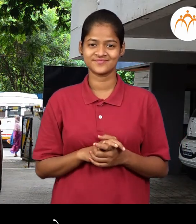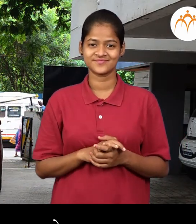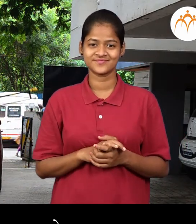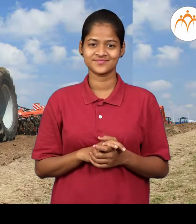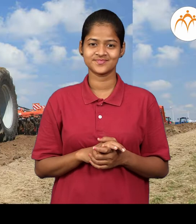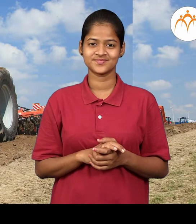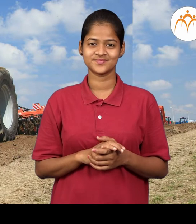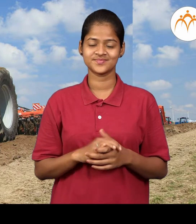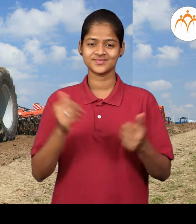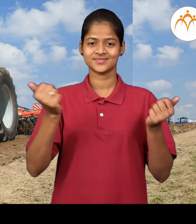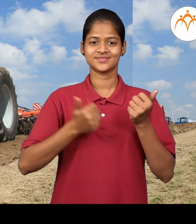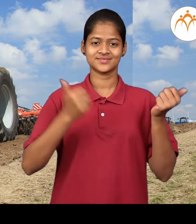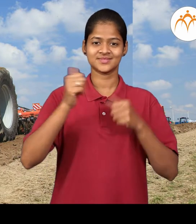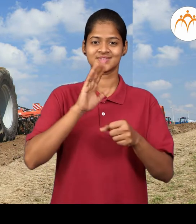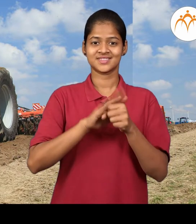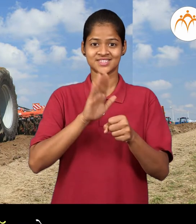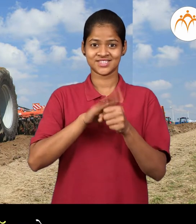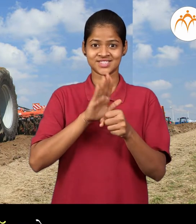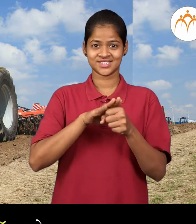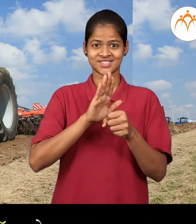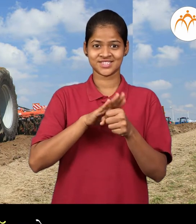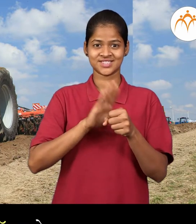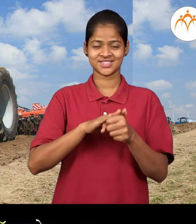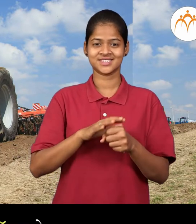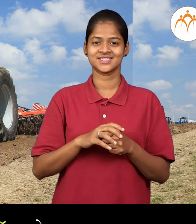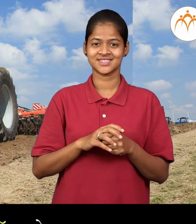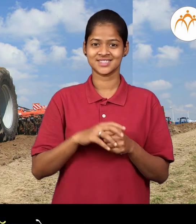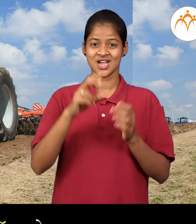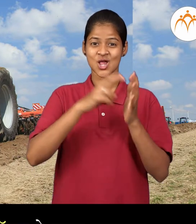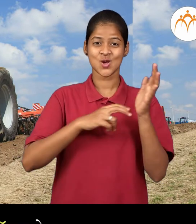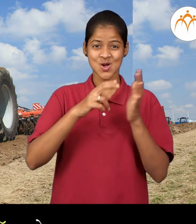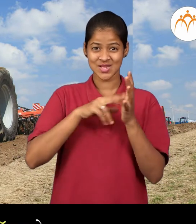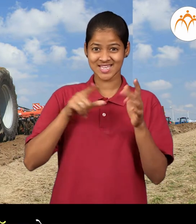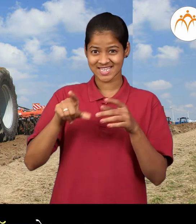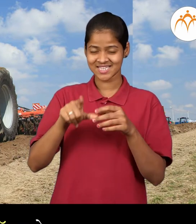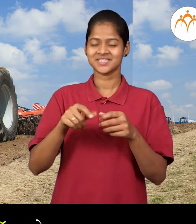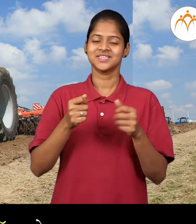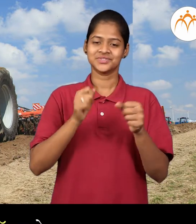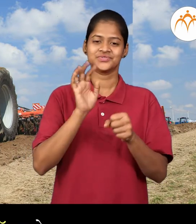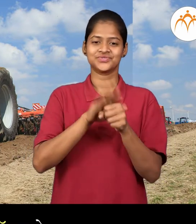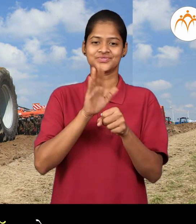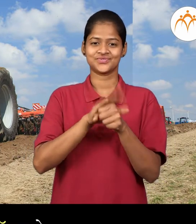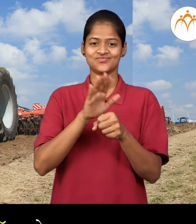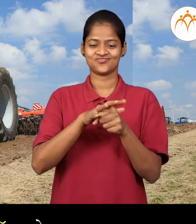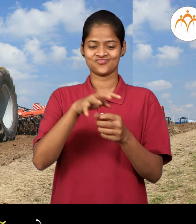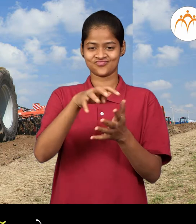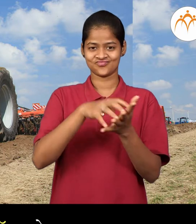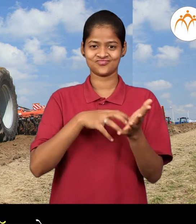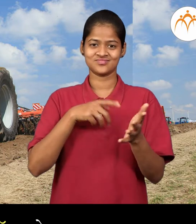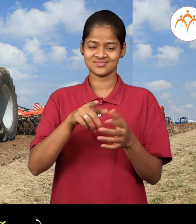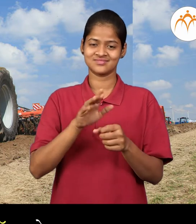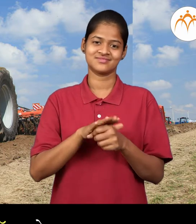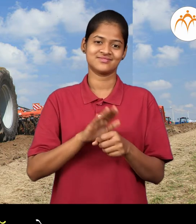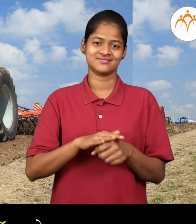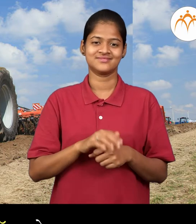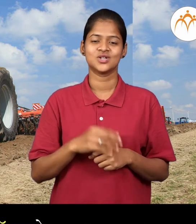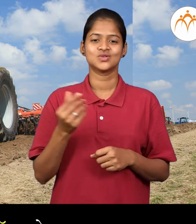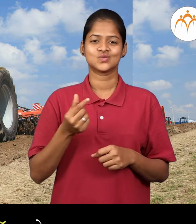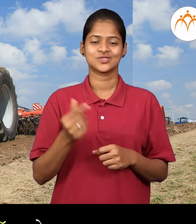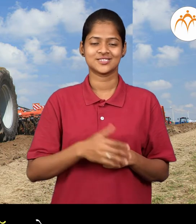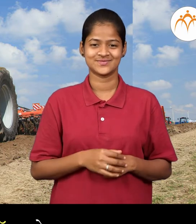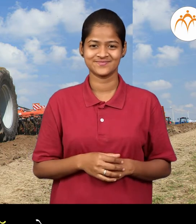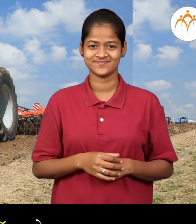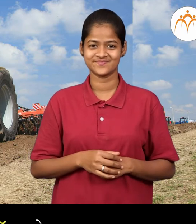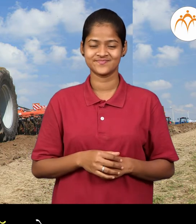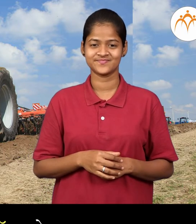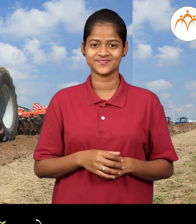ट्रेक्टर, शेतकरी शेती चा कामा साथी ट्रेक्टर हे वाहन